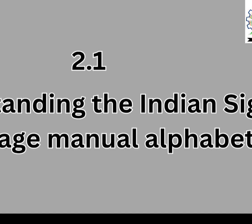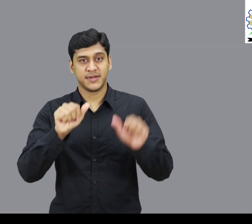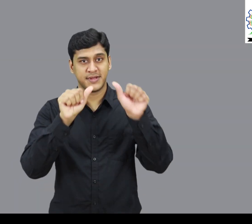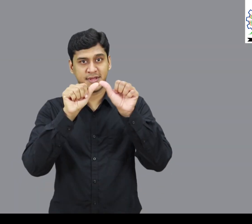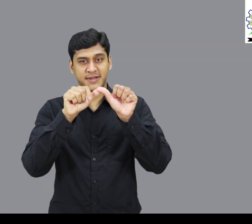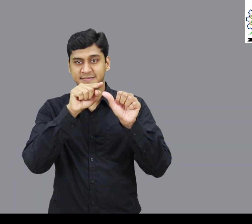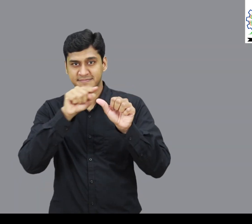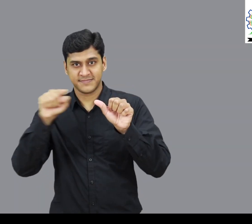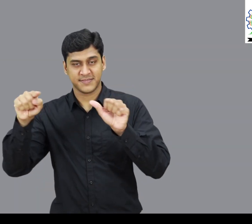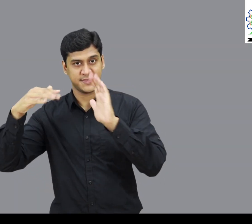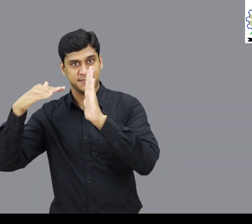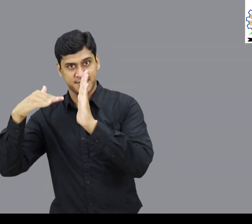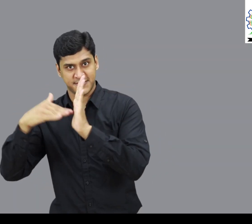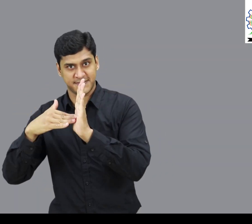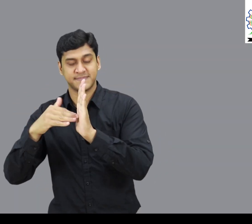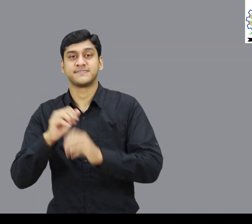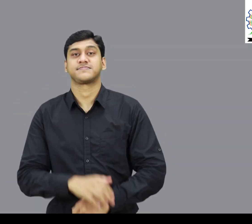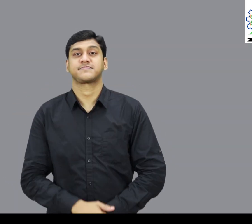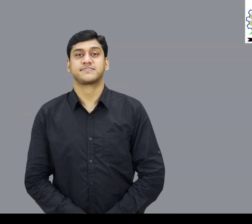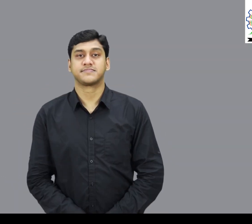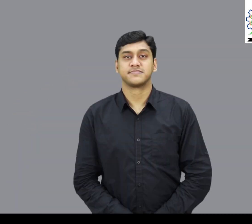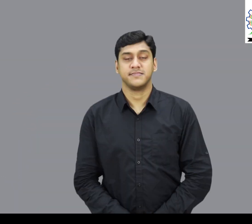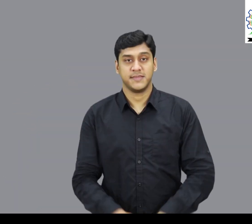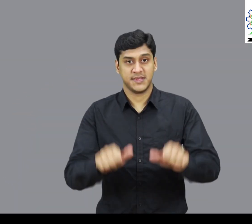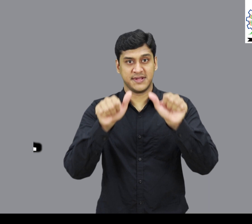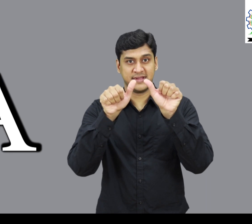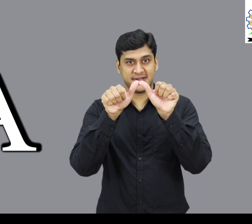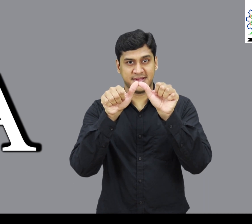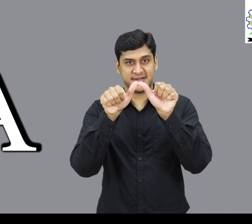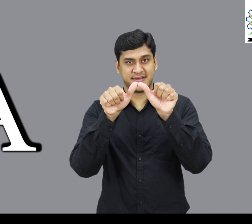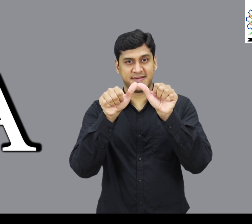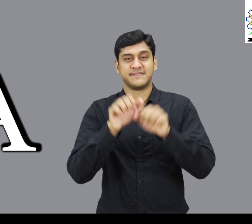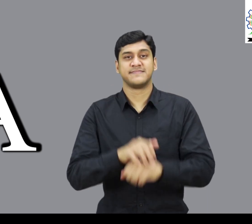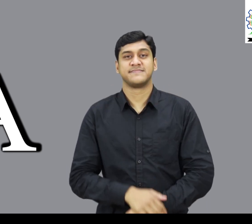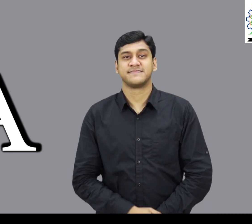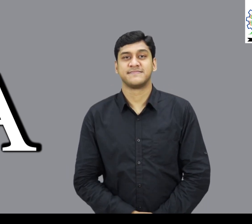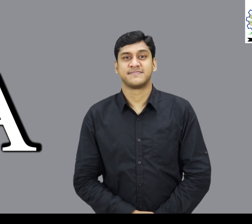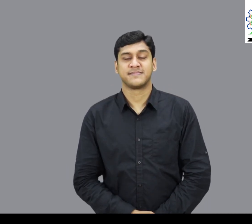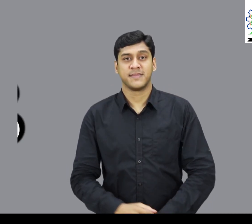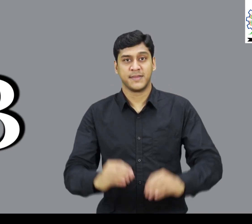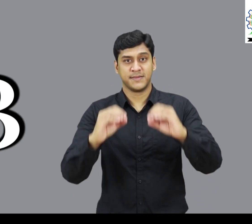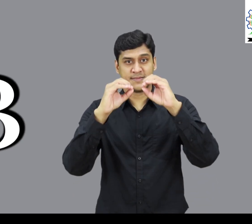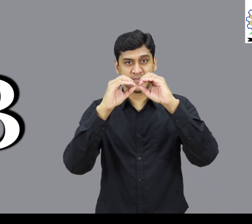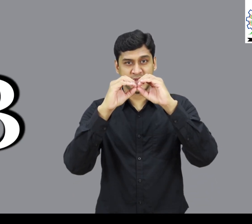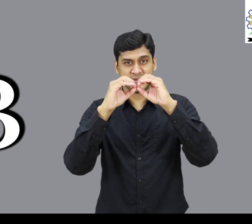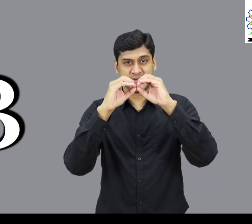A से लेकर Z तक A B